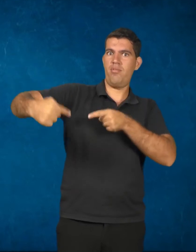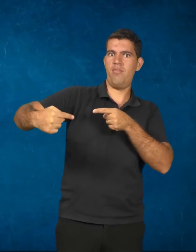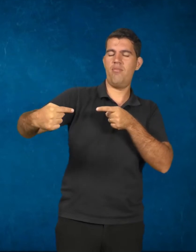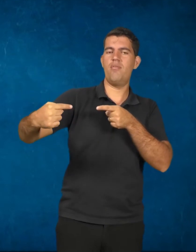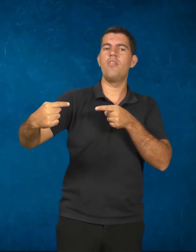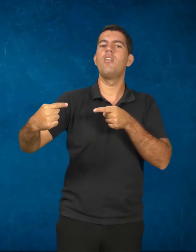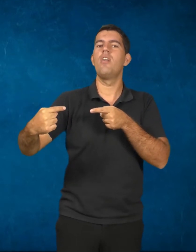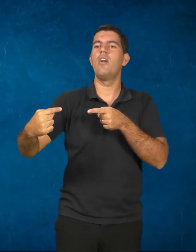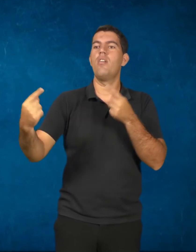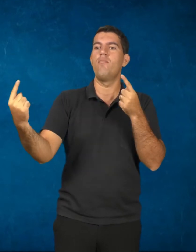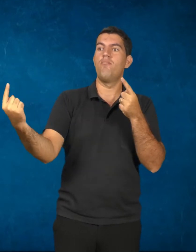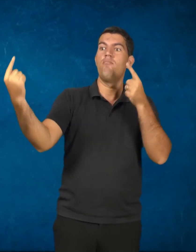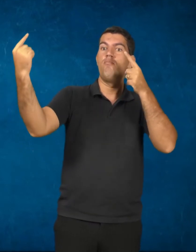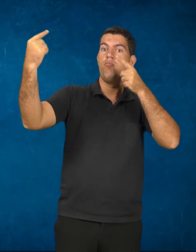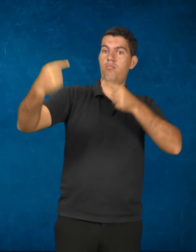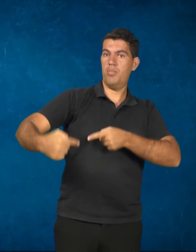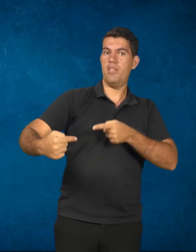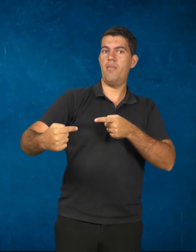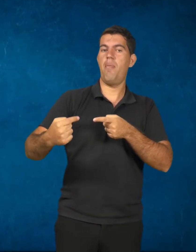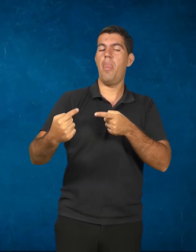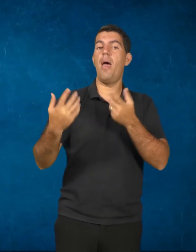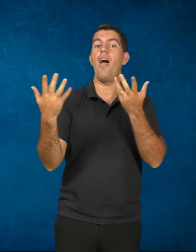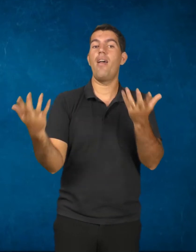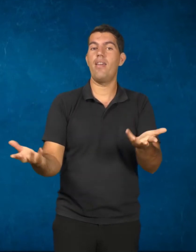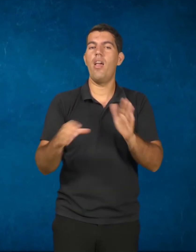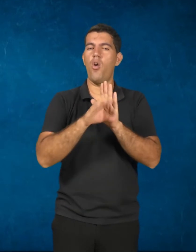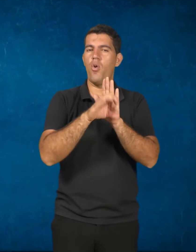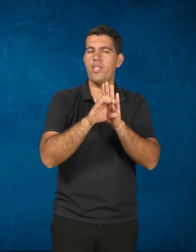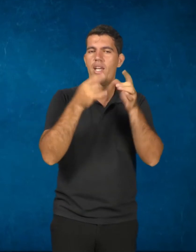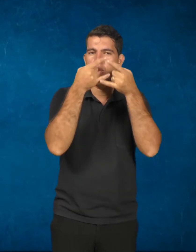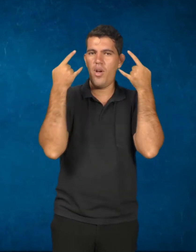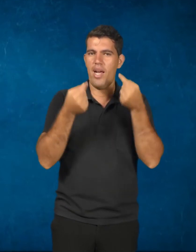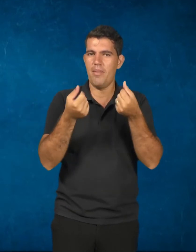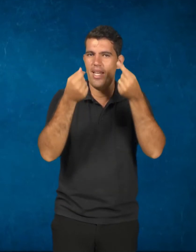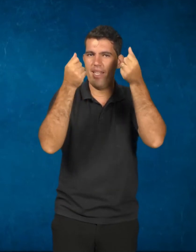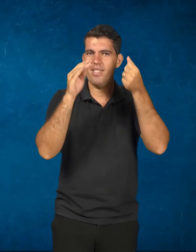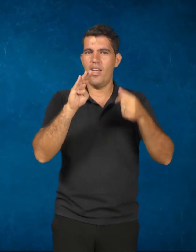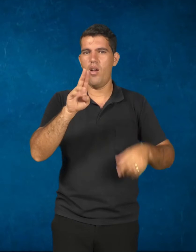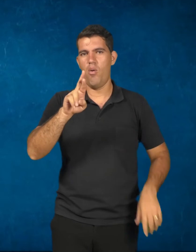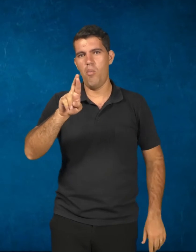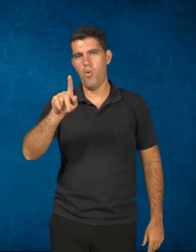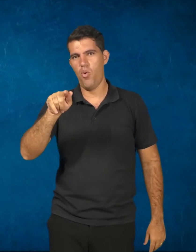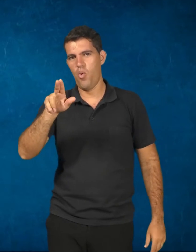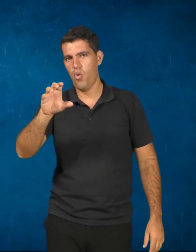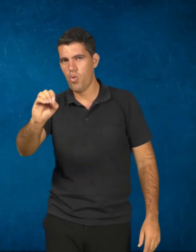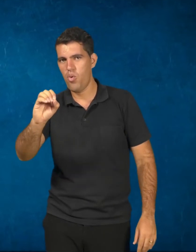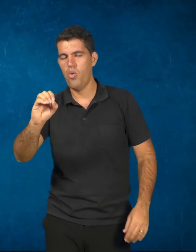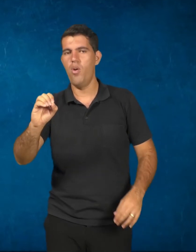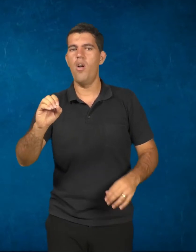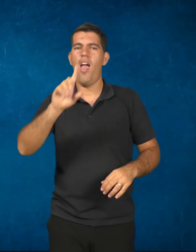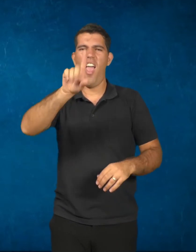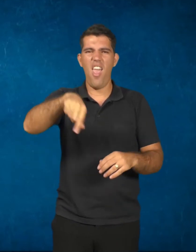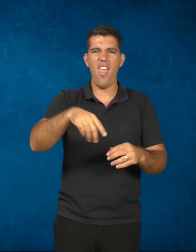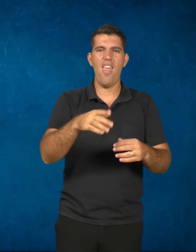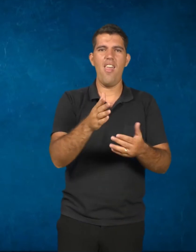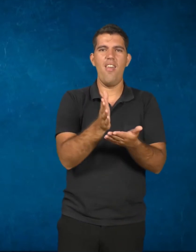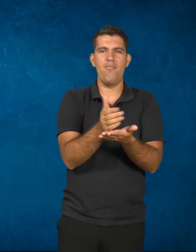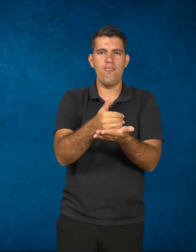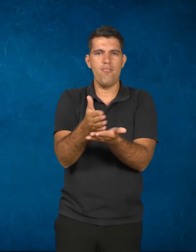defesa, ele se opõe à concepção capitalista burguesa, baseada na fragmentação do trabalho